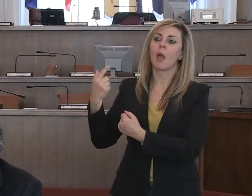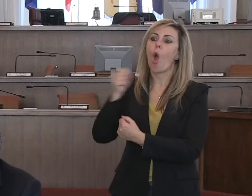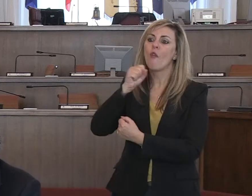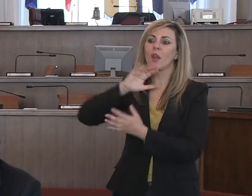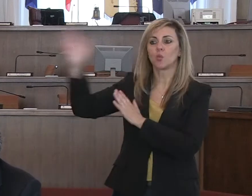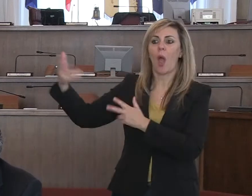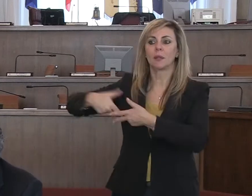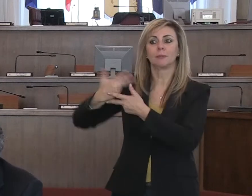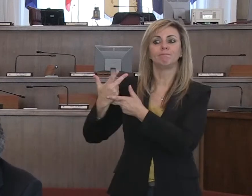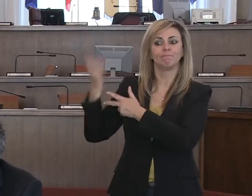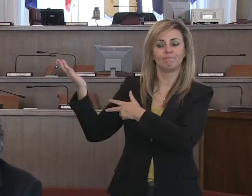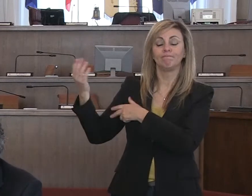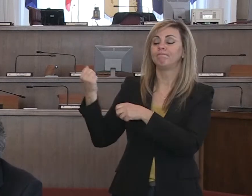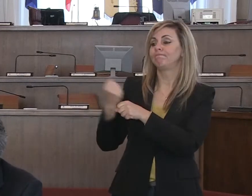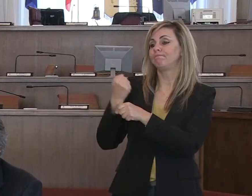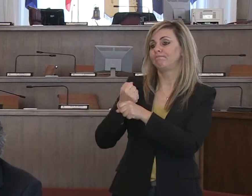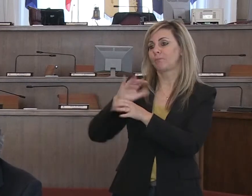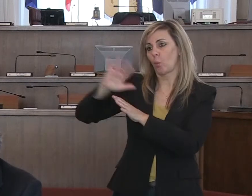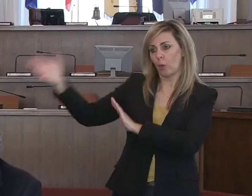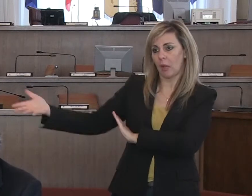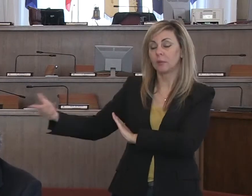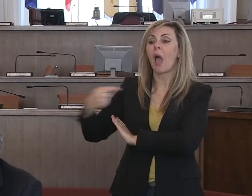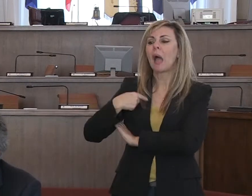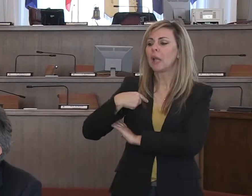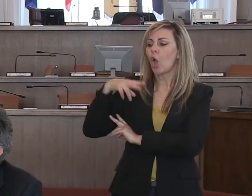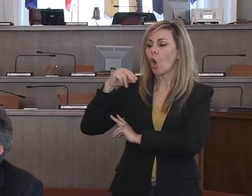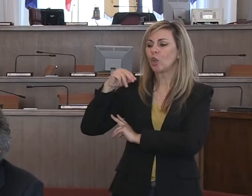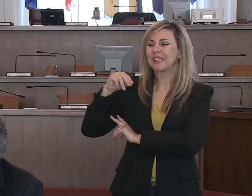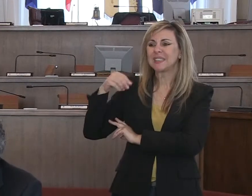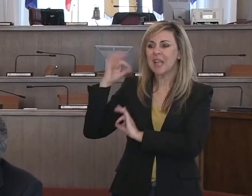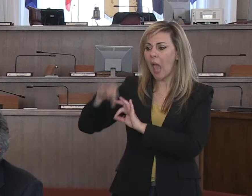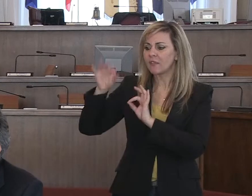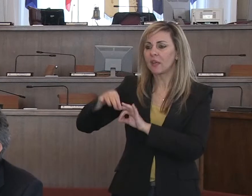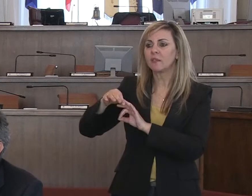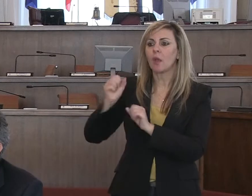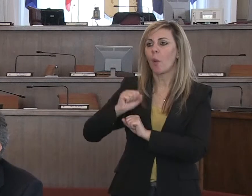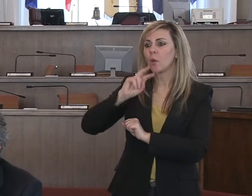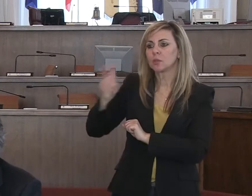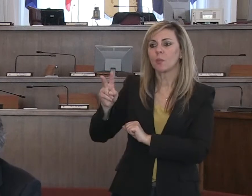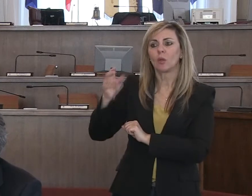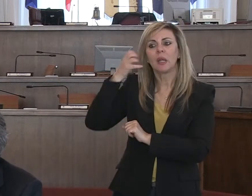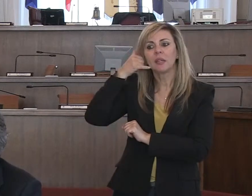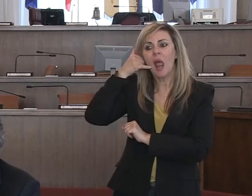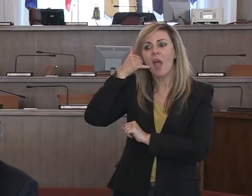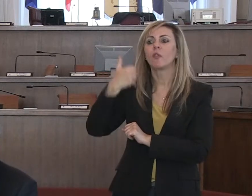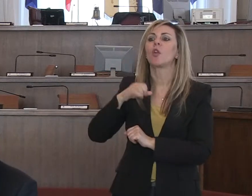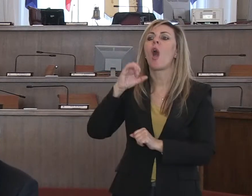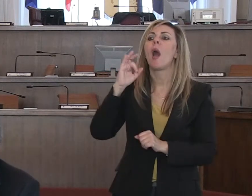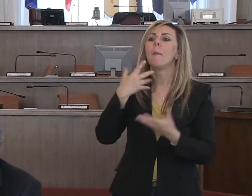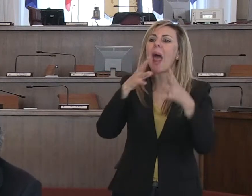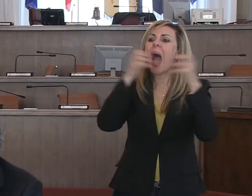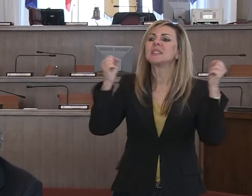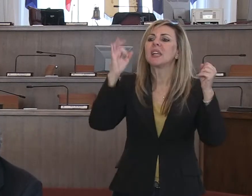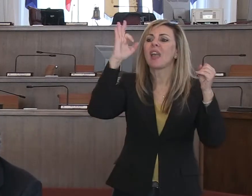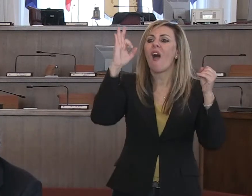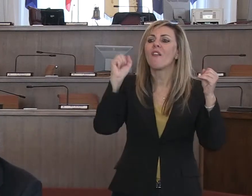stanno arrivando notizie in questo momento però non posso rispondere al telefono anche sulla vicenda che dicevo prima, Fader, quindi potremmo avere aggiornamenti nel corso